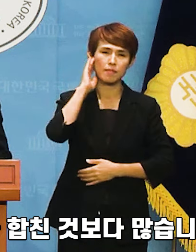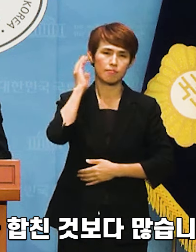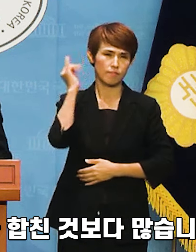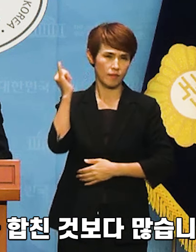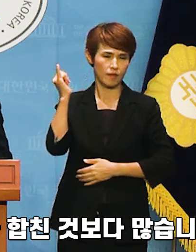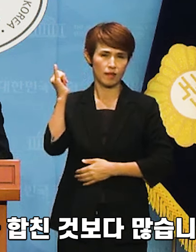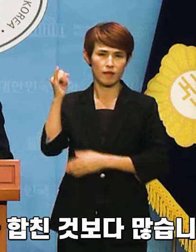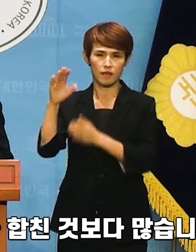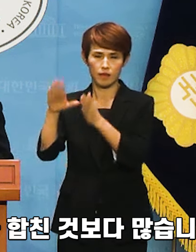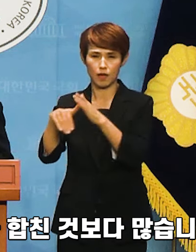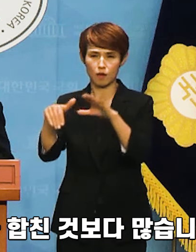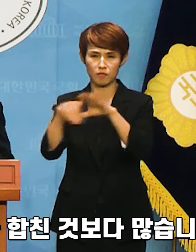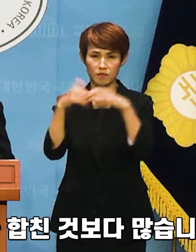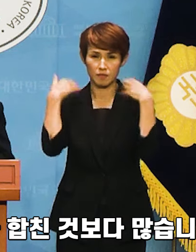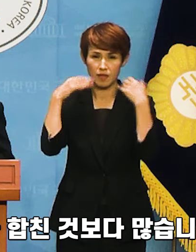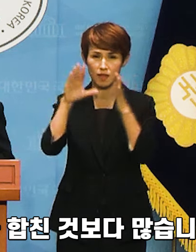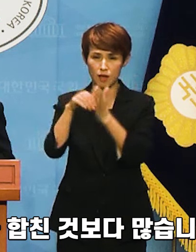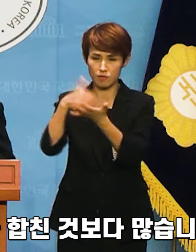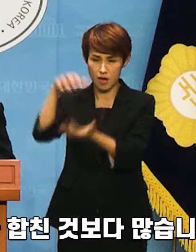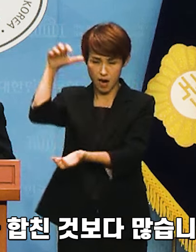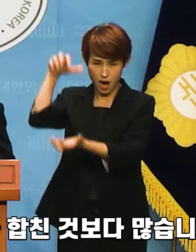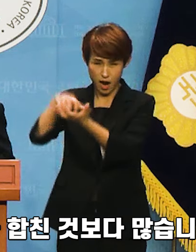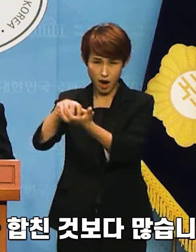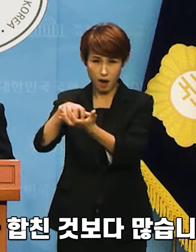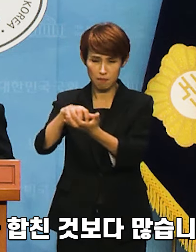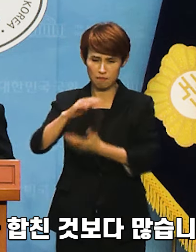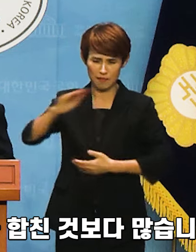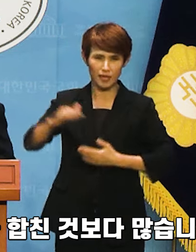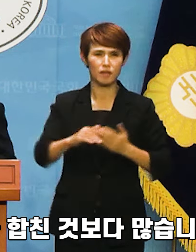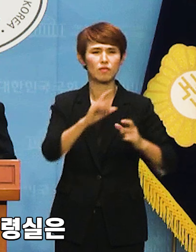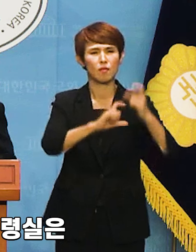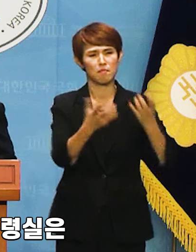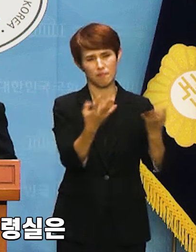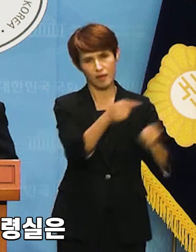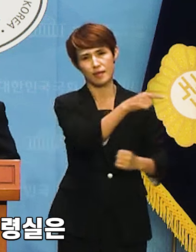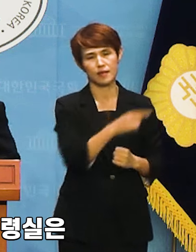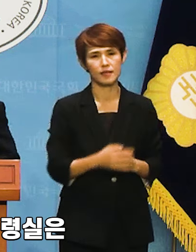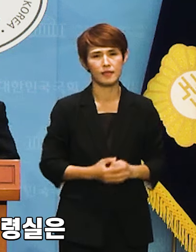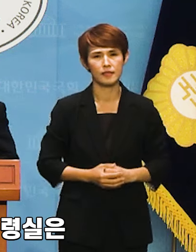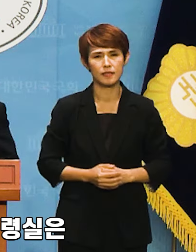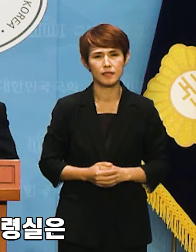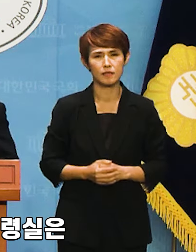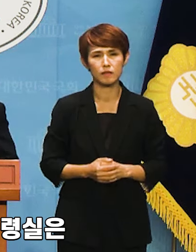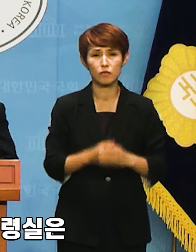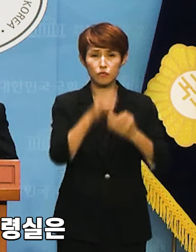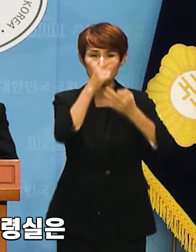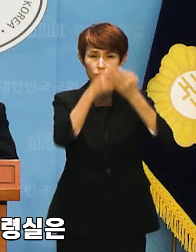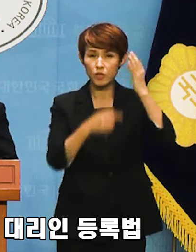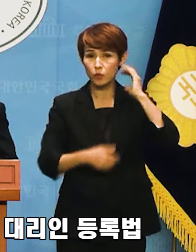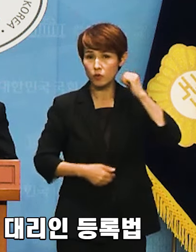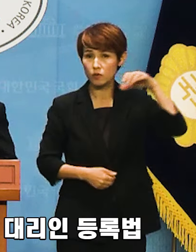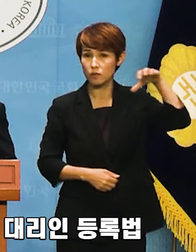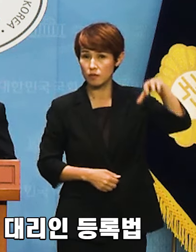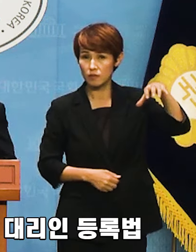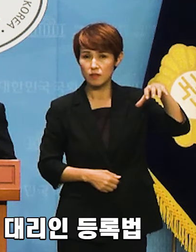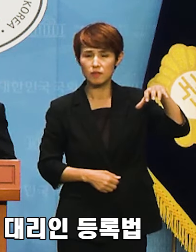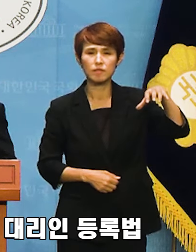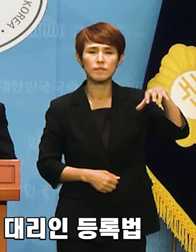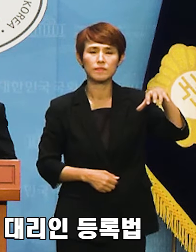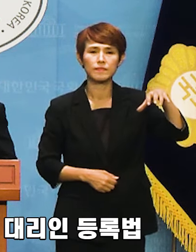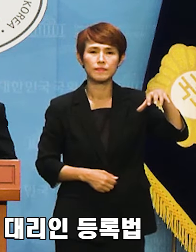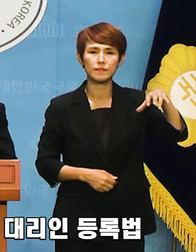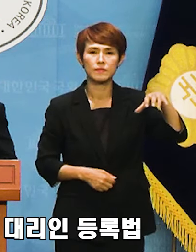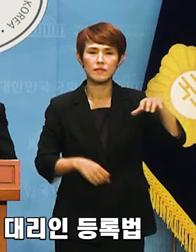문재인 정부 임기 다 합친 것보다 많습니다. 또한 윤석열 대통령실은 이번